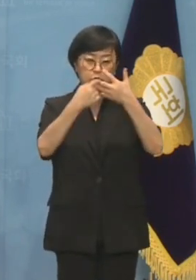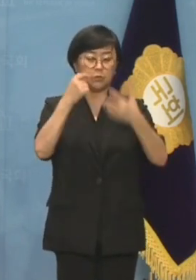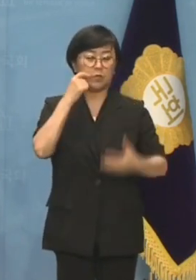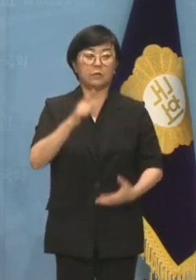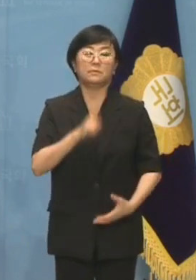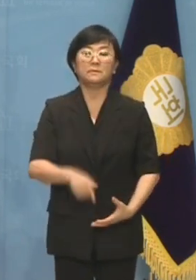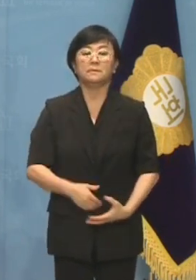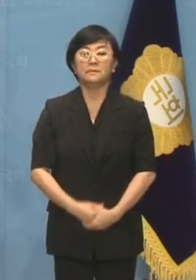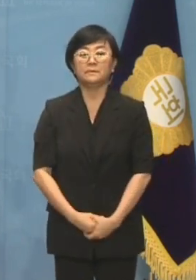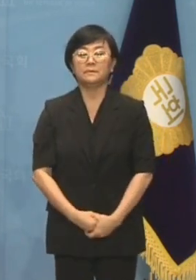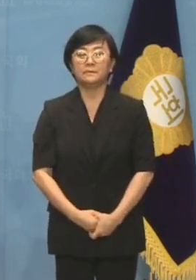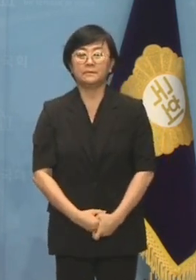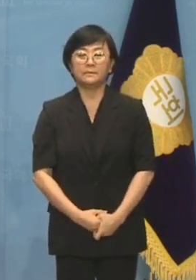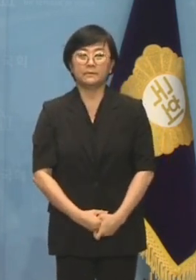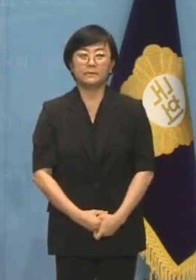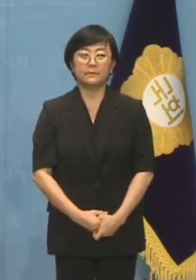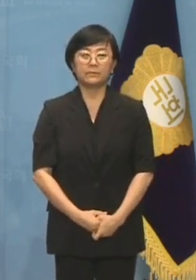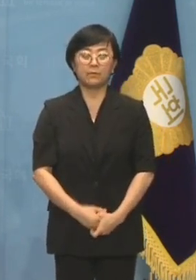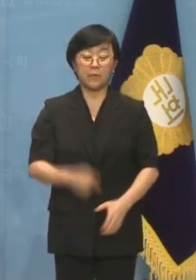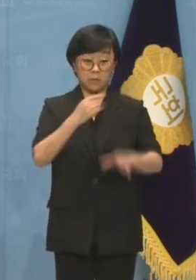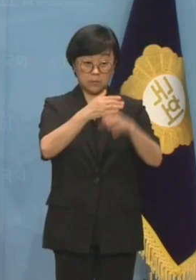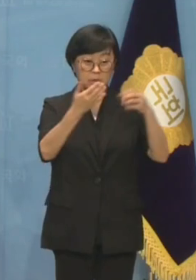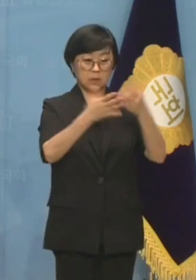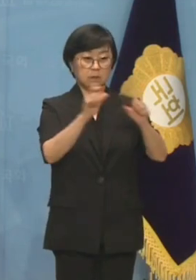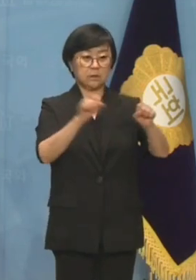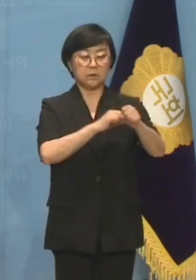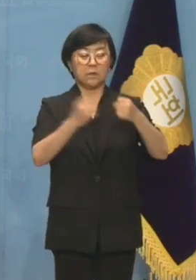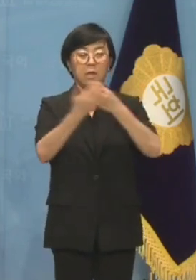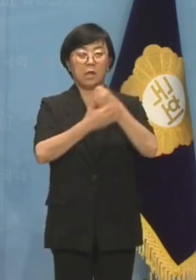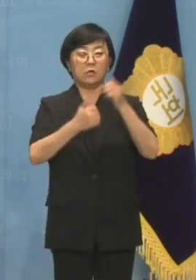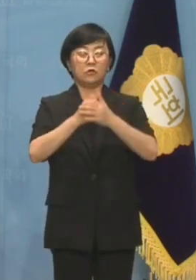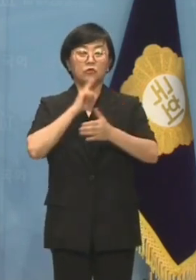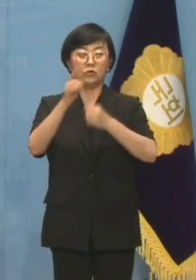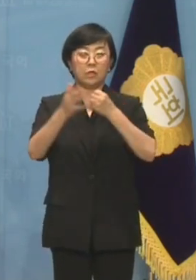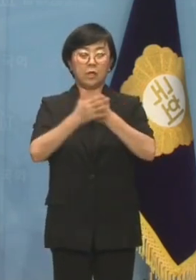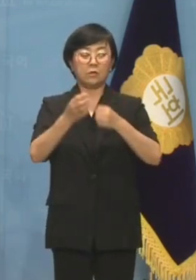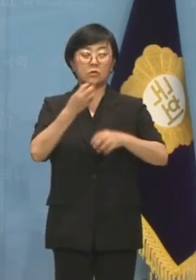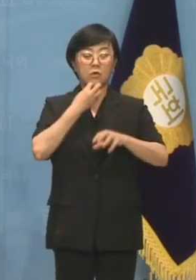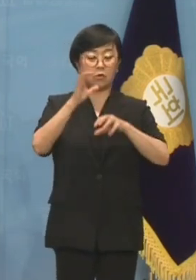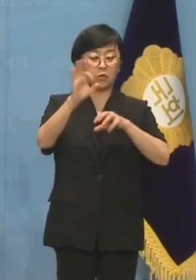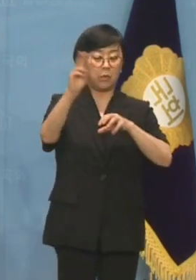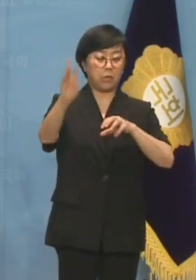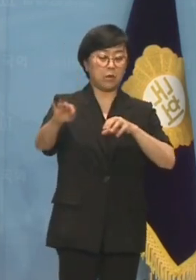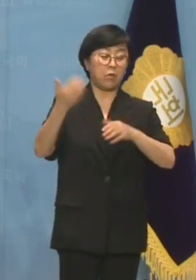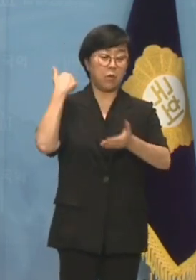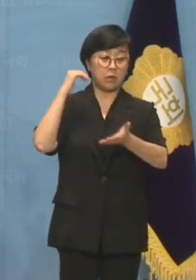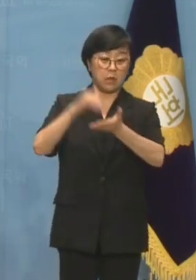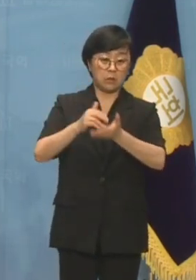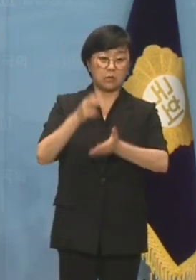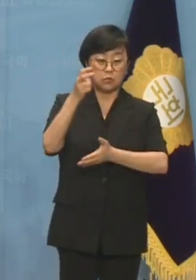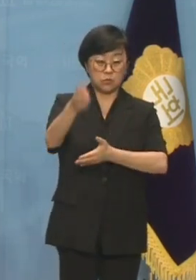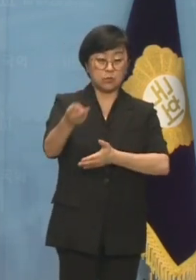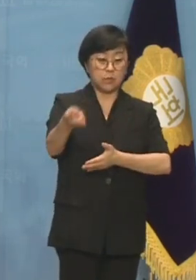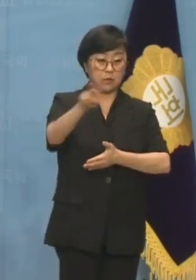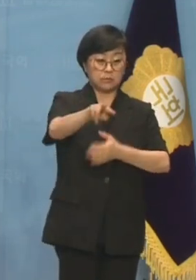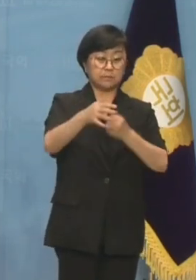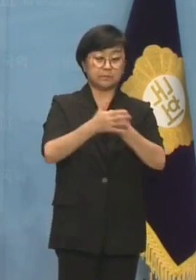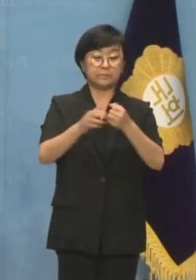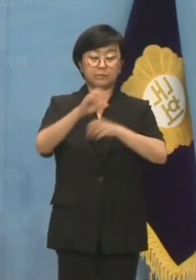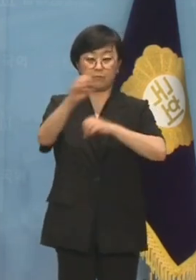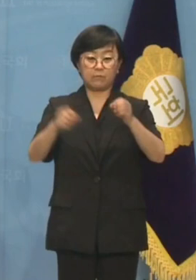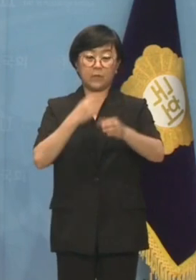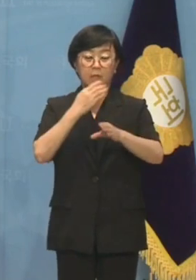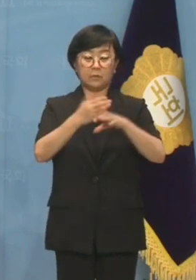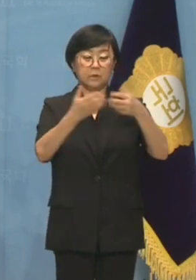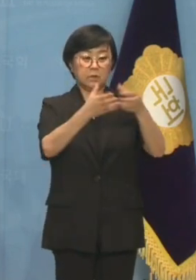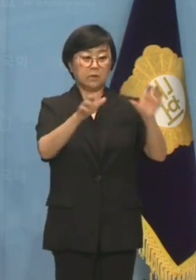지경입니다. 민주당이 특혜를 주장한 서울 양평고속도로 노선 원안의 종점 인근에는 오히려